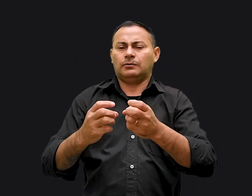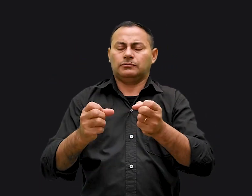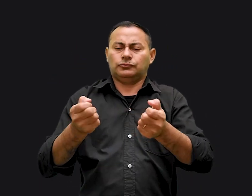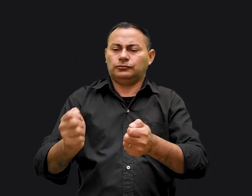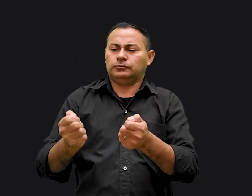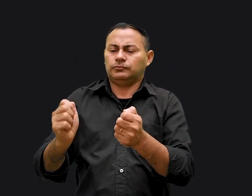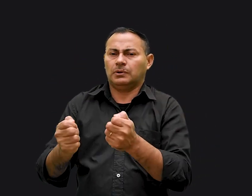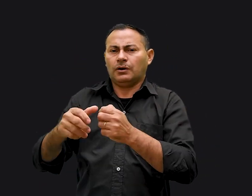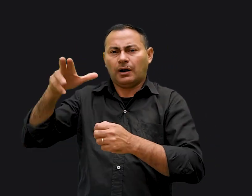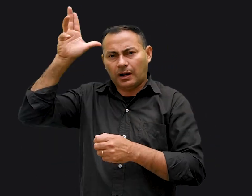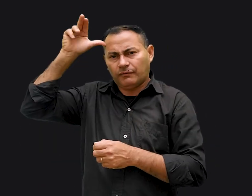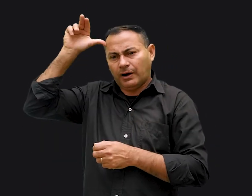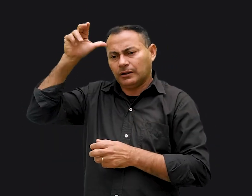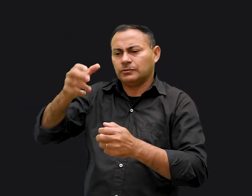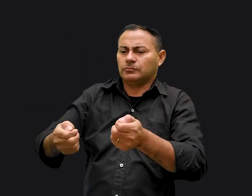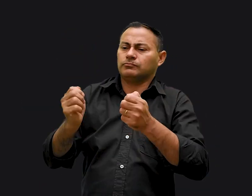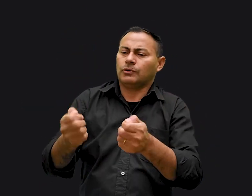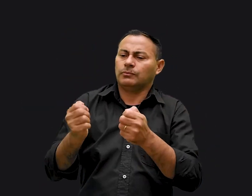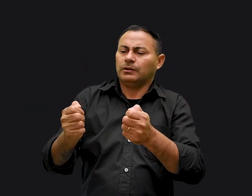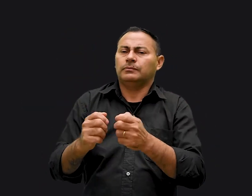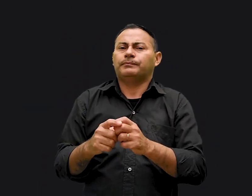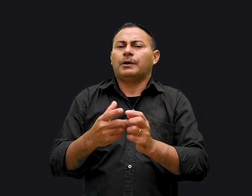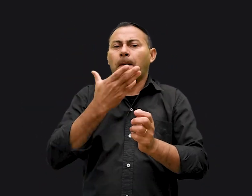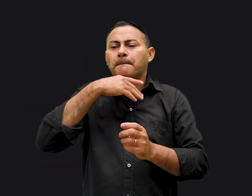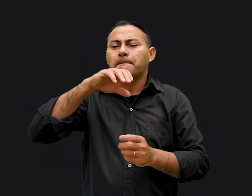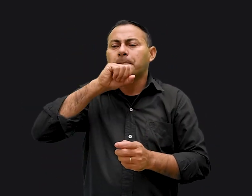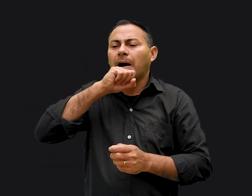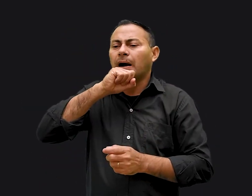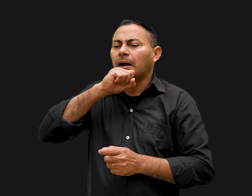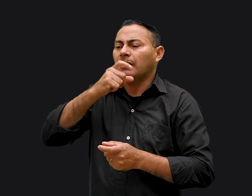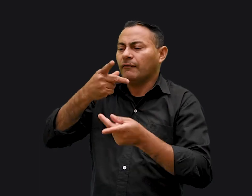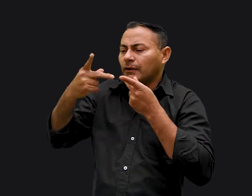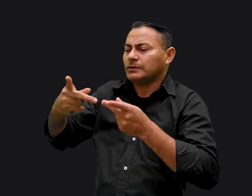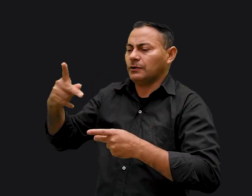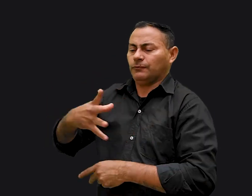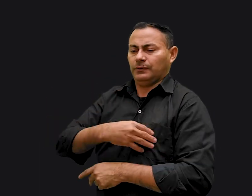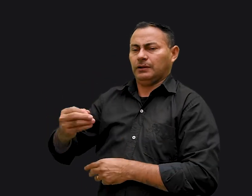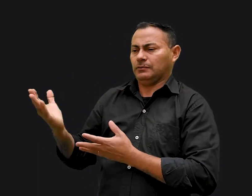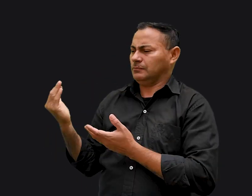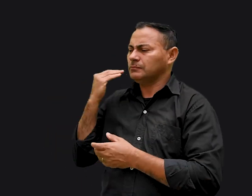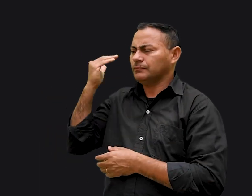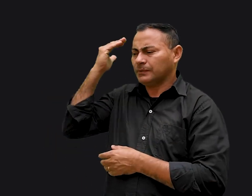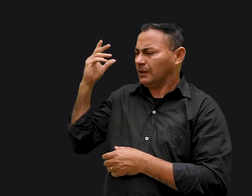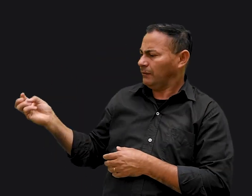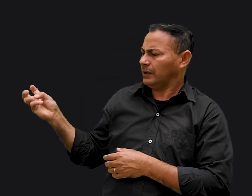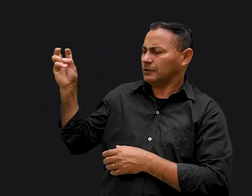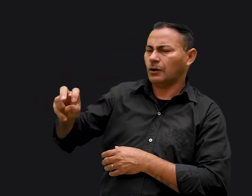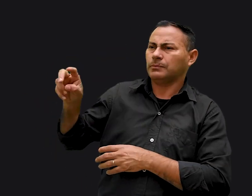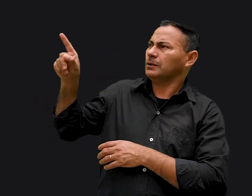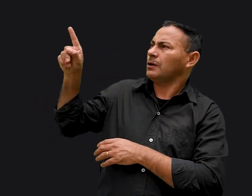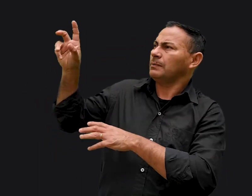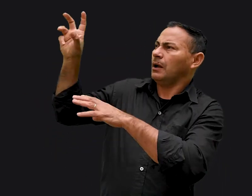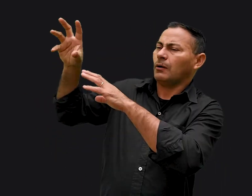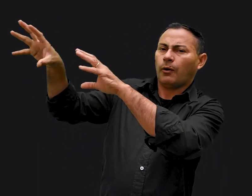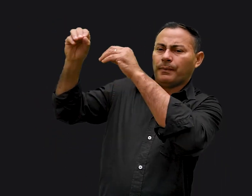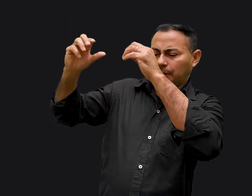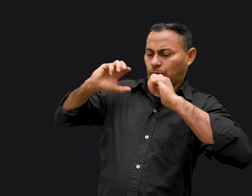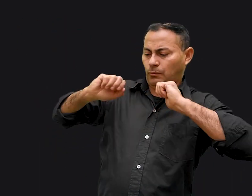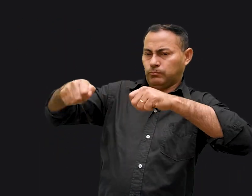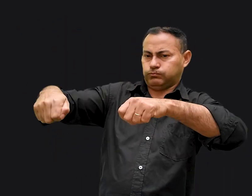rodas puxadas por cavalos. O pai falou para o seu filho adolescente Suba no sótão, meu filho, e pegue lá aquele cobertor grosso